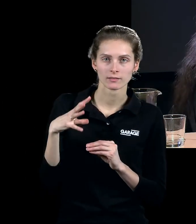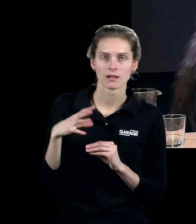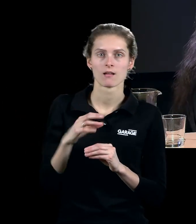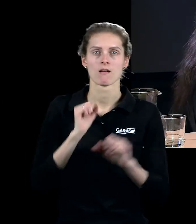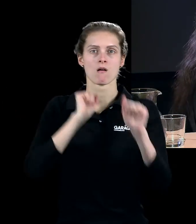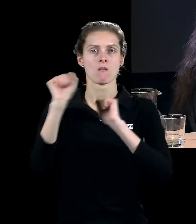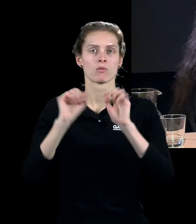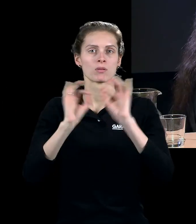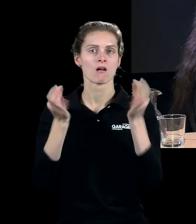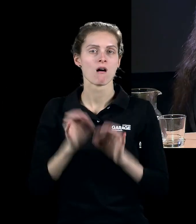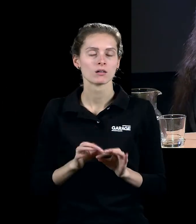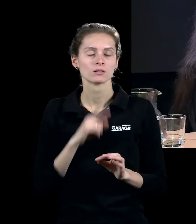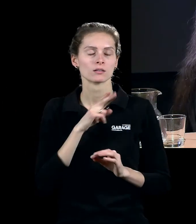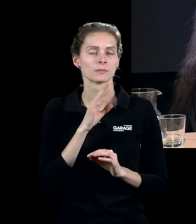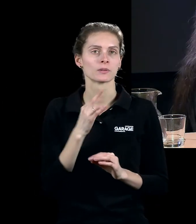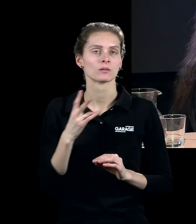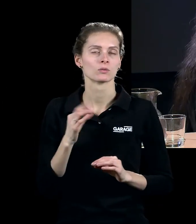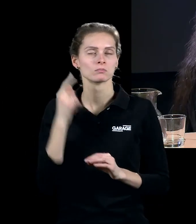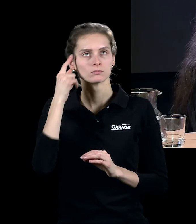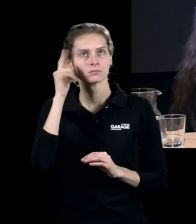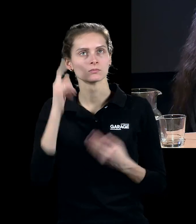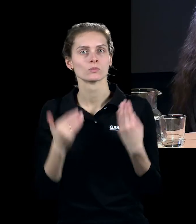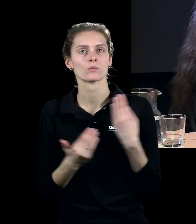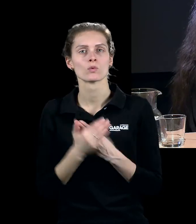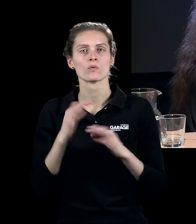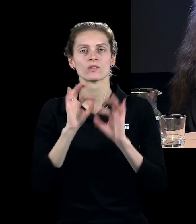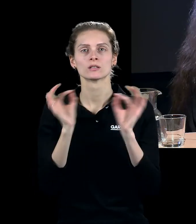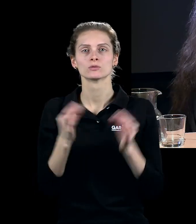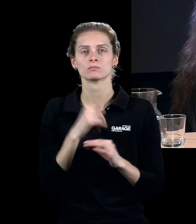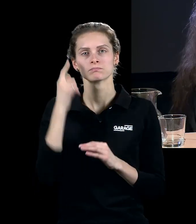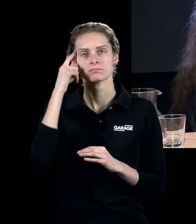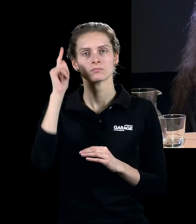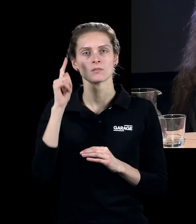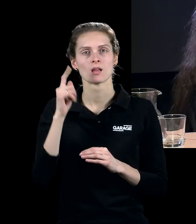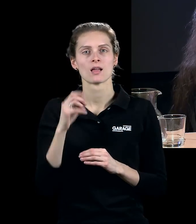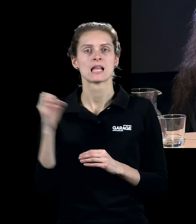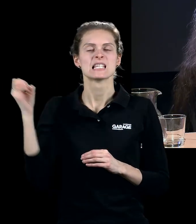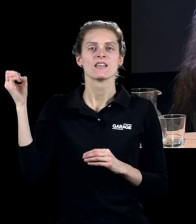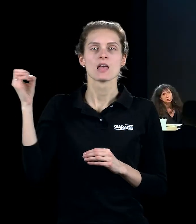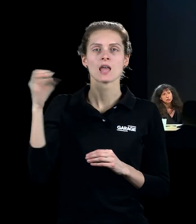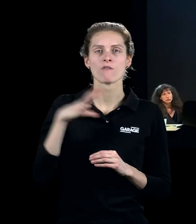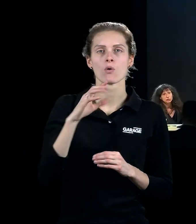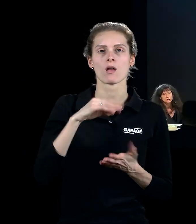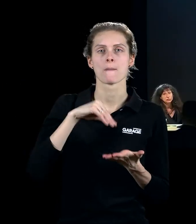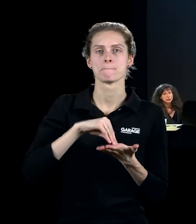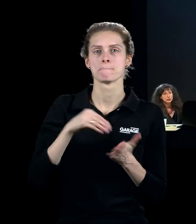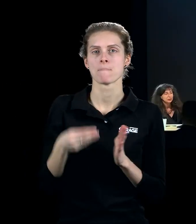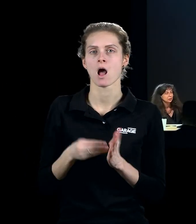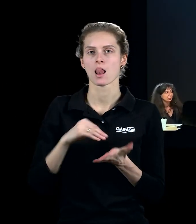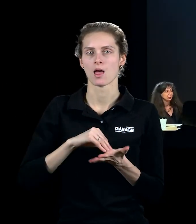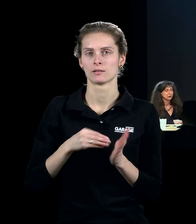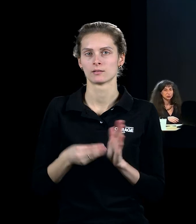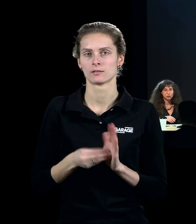парта привела Пина к тому, что он придумывает новый вид искусства, он придумывает так называемый световой балет. Это световые